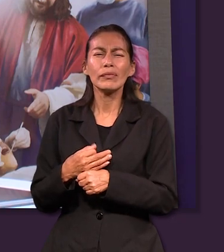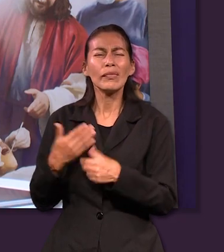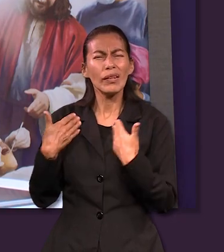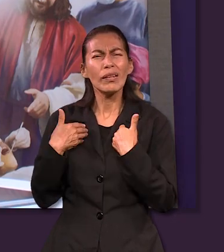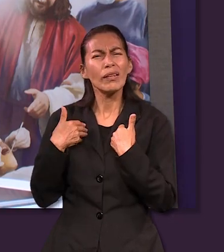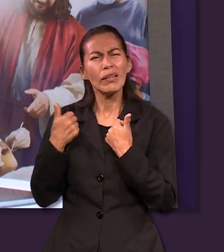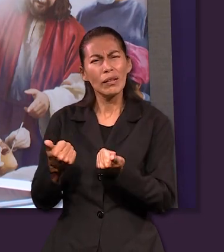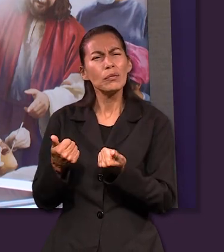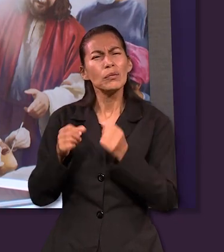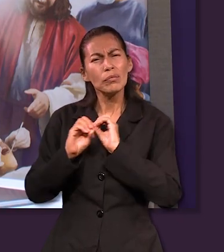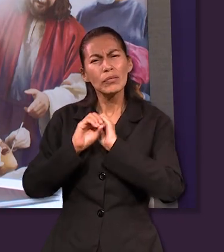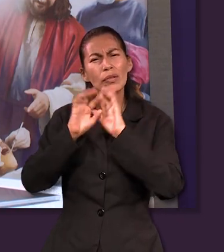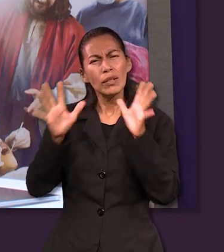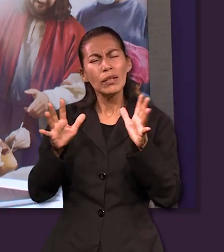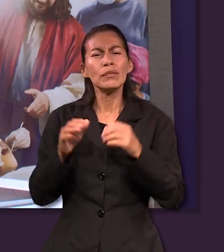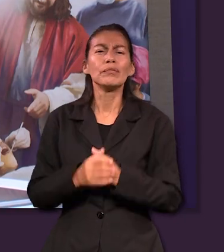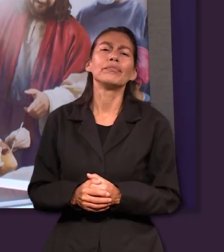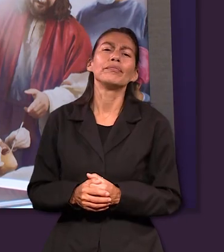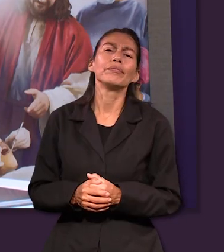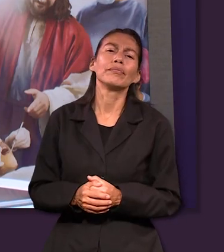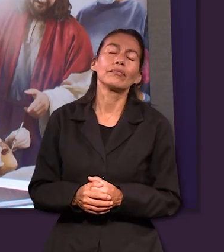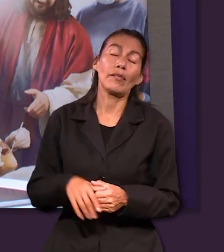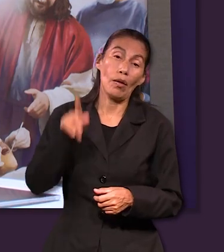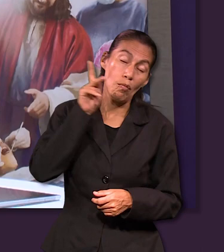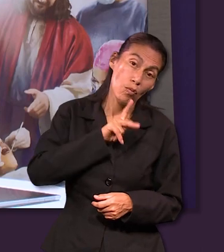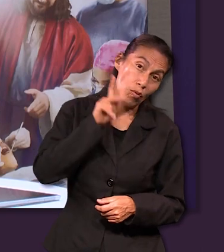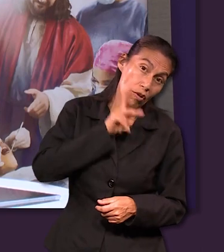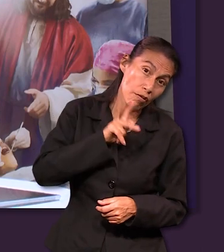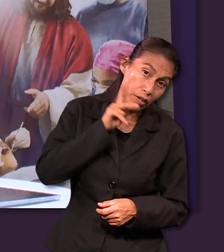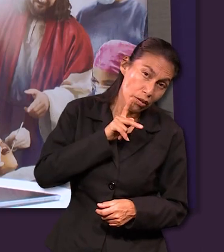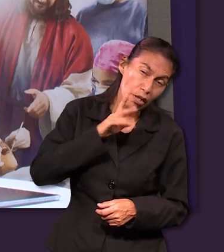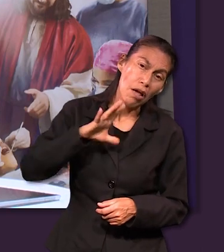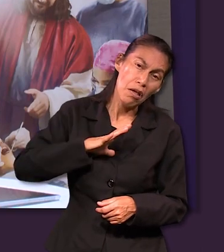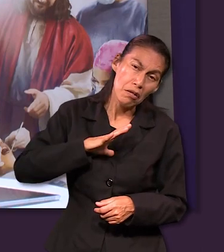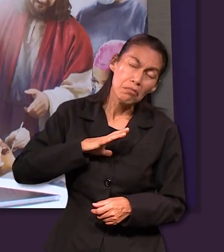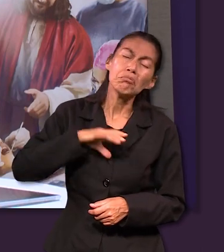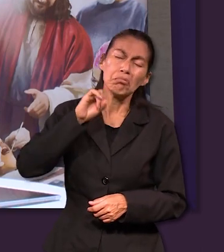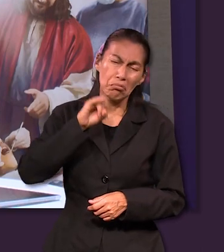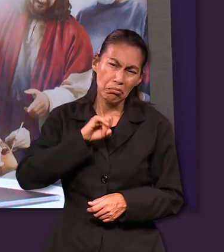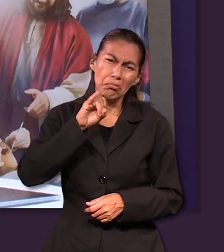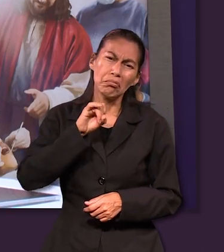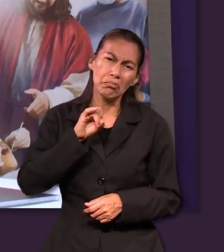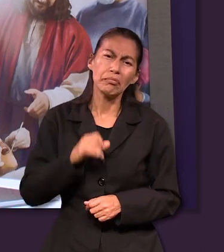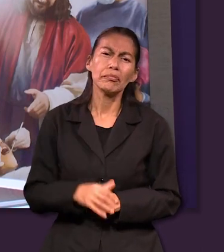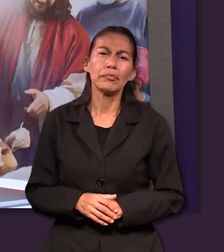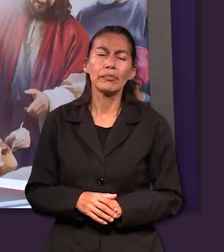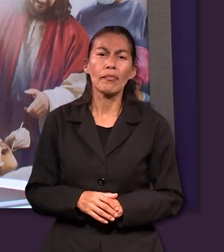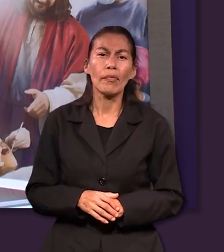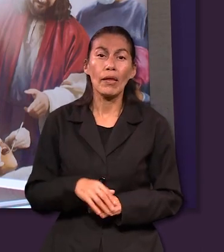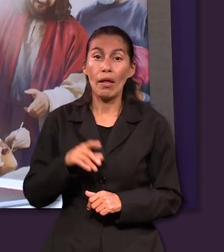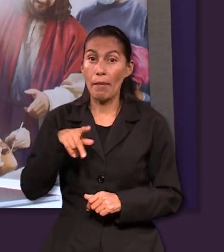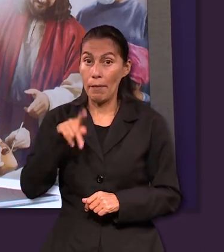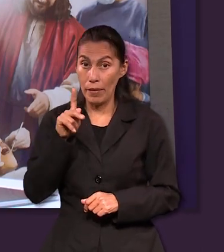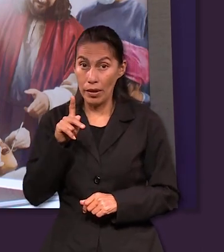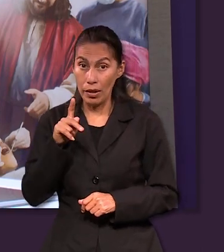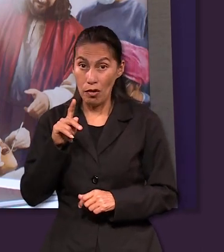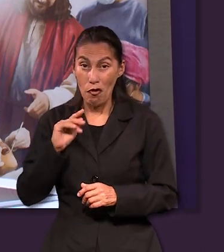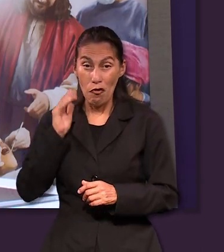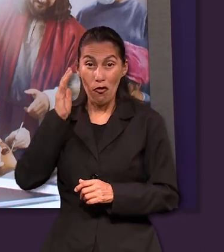que miremos desde la perspectiva correcta si es cierto pasamos pruebas pero esas pruebas que